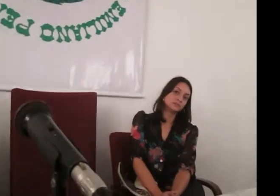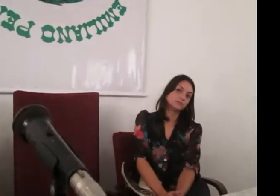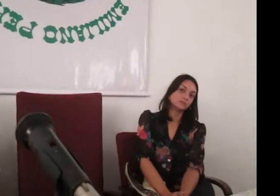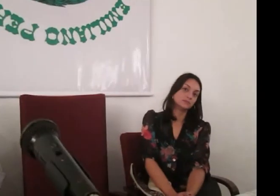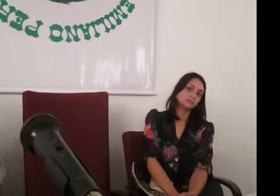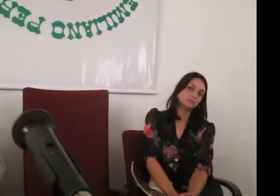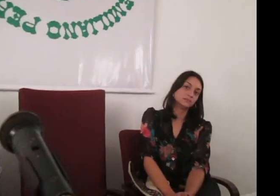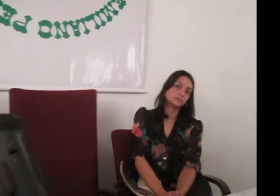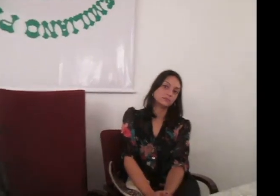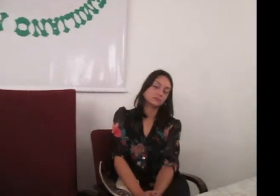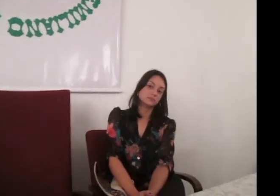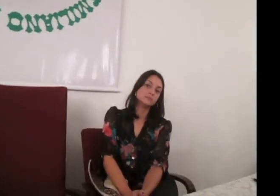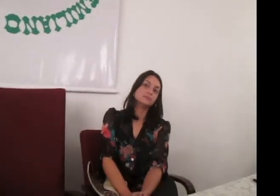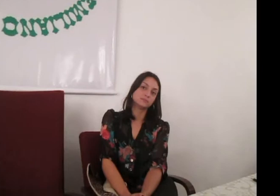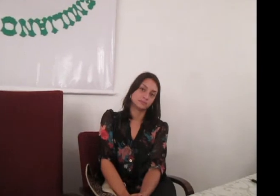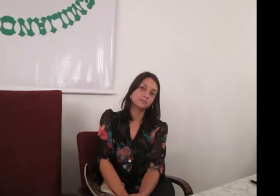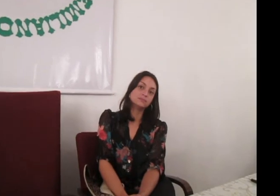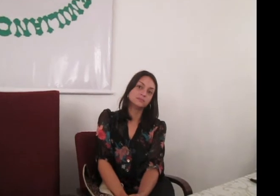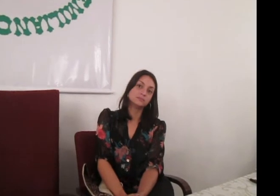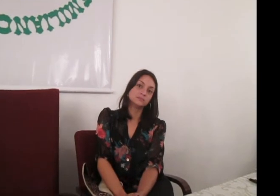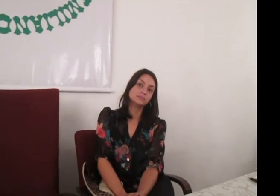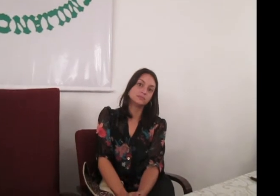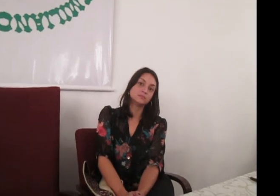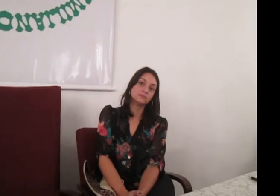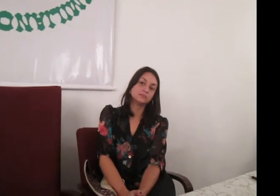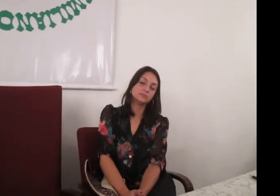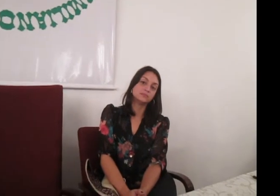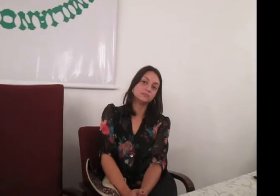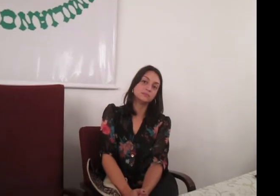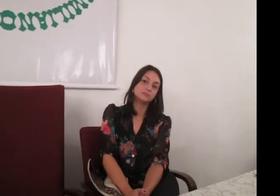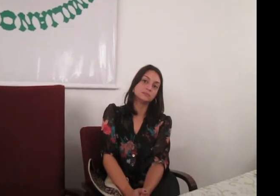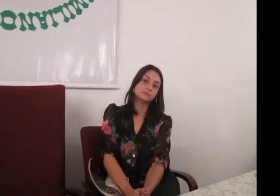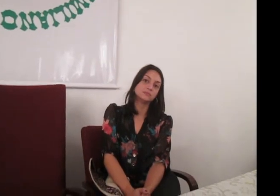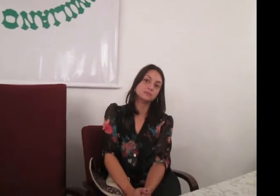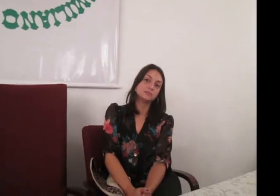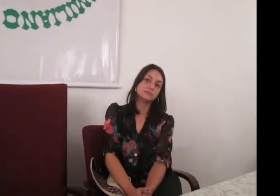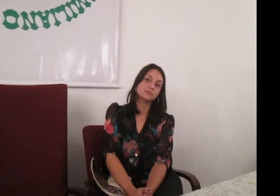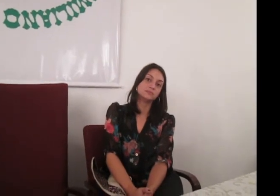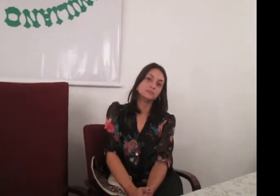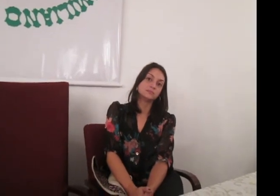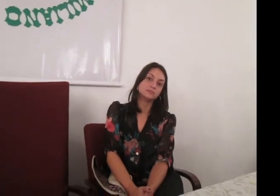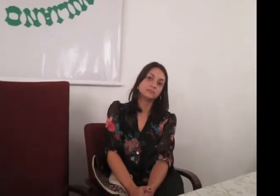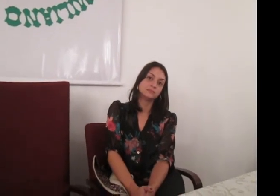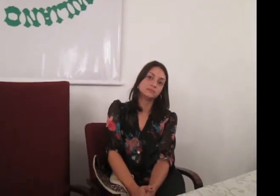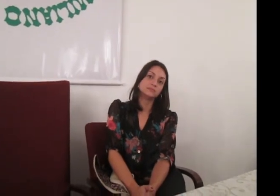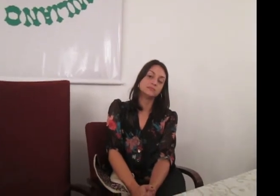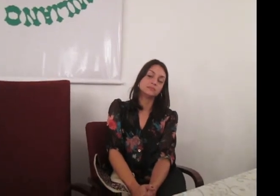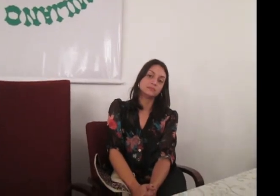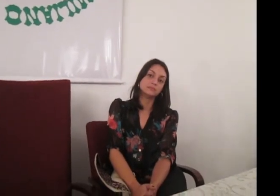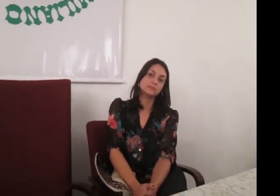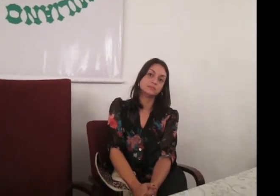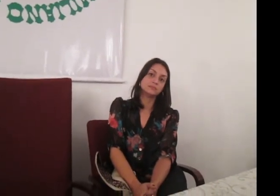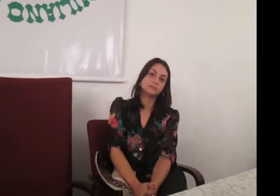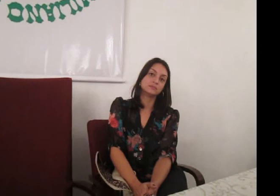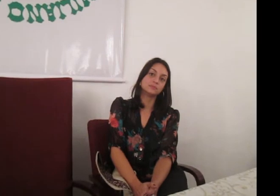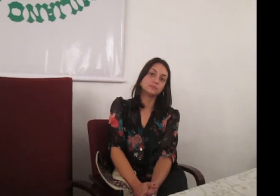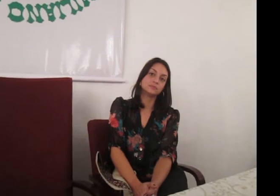minha norinha, que é surda, mauriana, né? O filho, que é o Caio Lúcio, também é surdo. Ele não